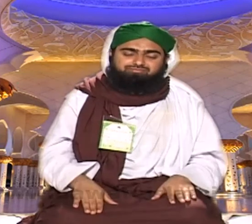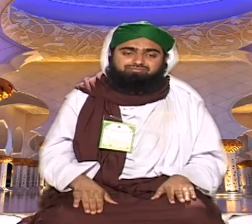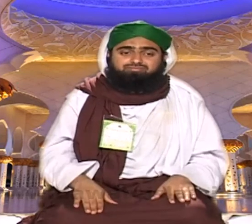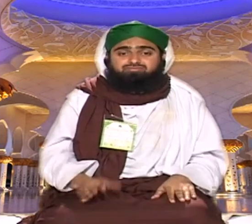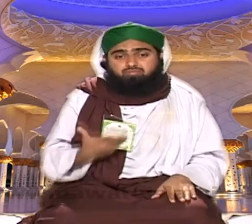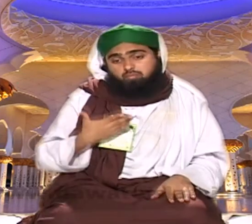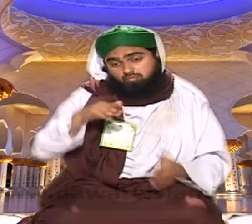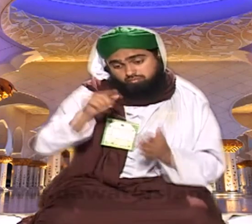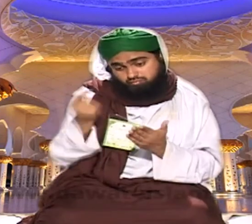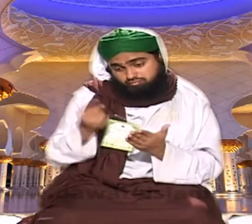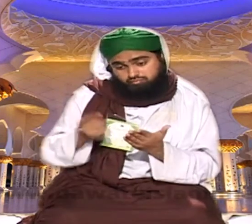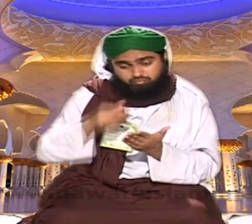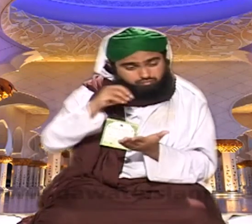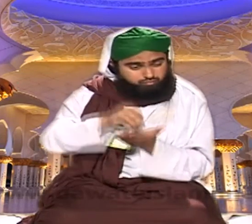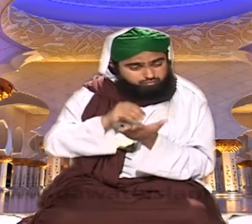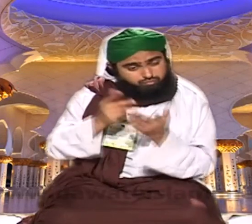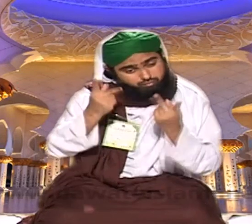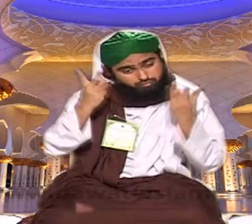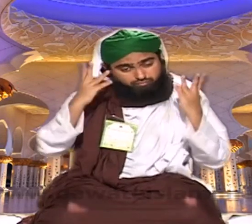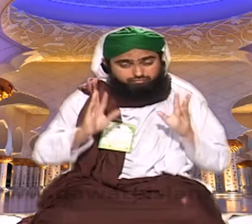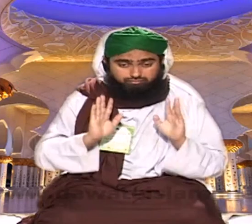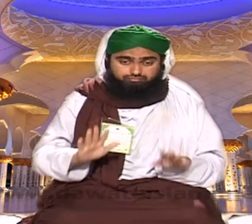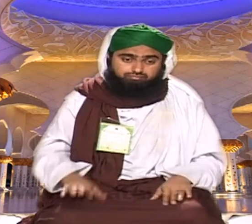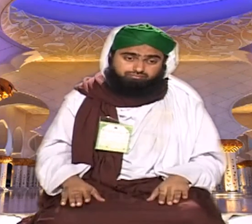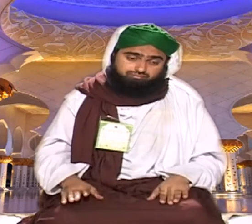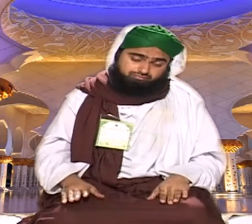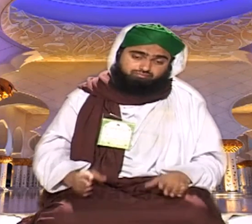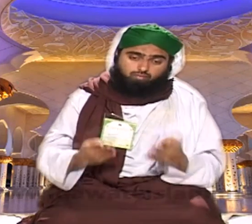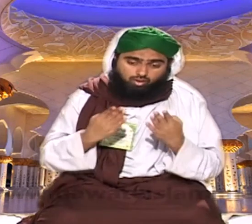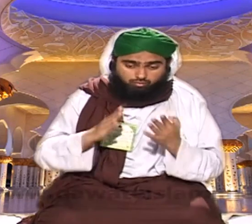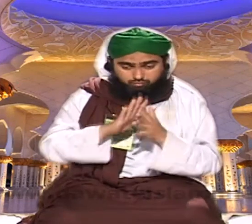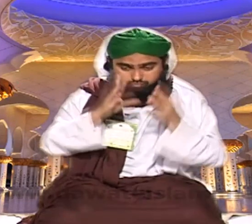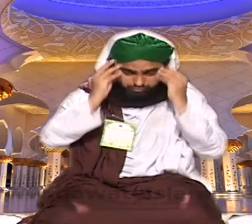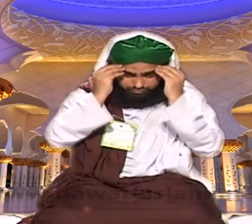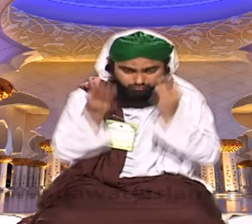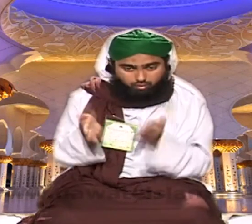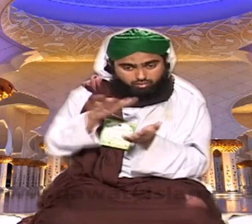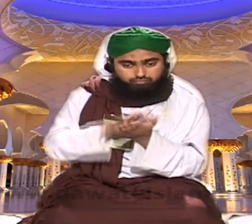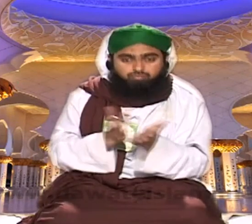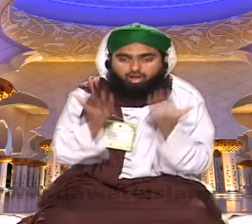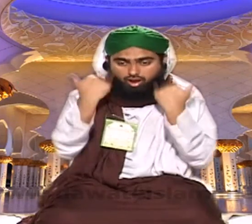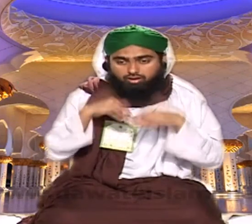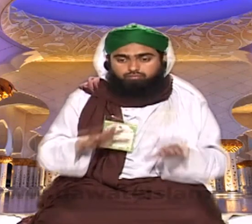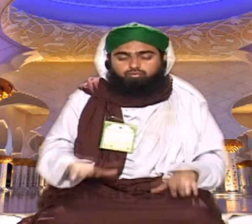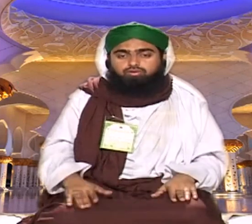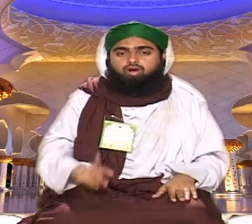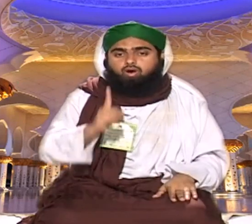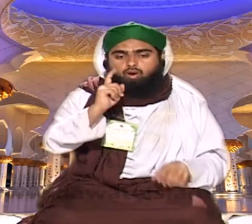ہی بار کہا تو اس طرح مطلب لکھنے سے بہت سارے پیدے ہوتے اور لکھنے سے علم محبود ہوتا ہے قرآن بھی